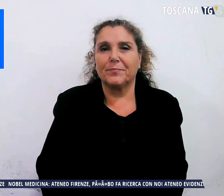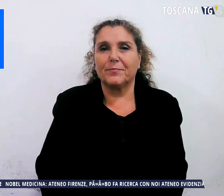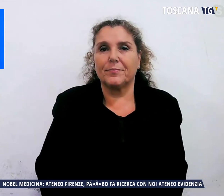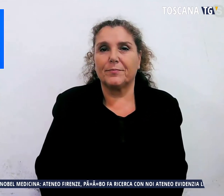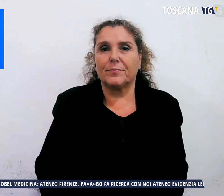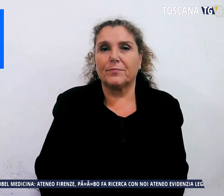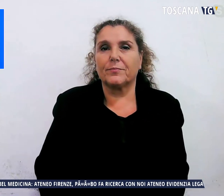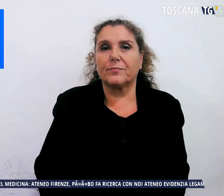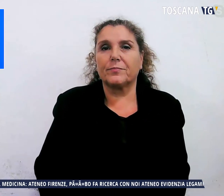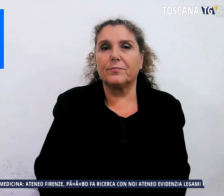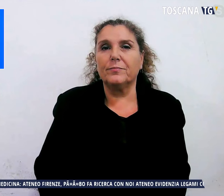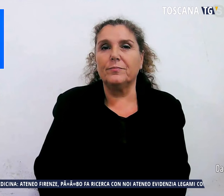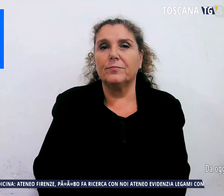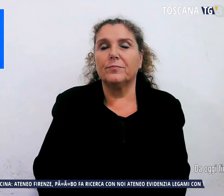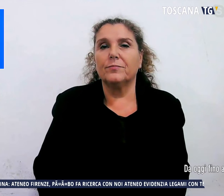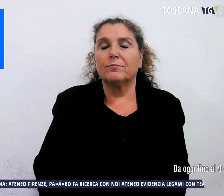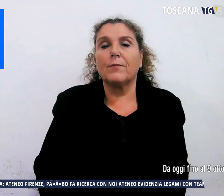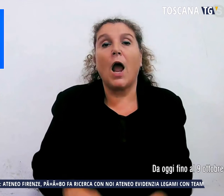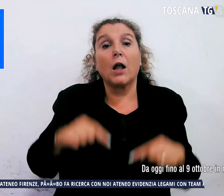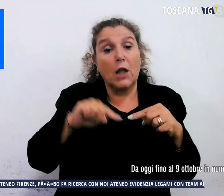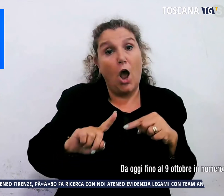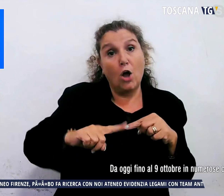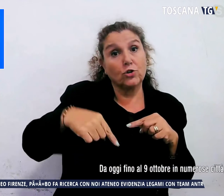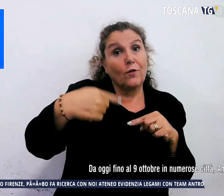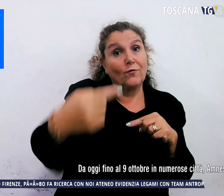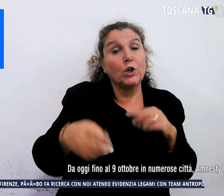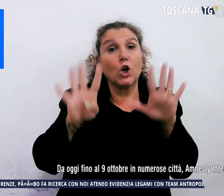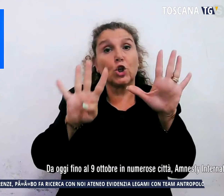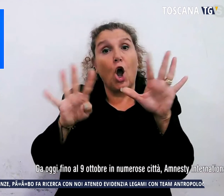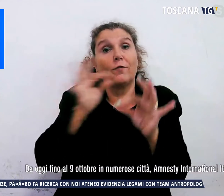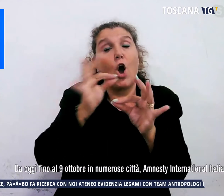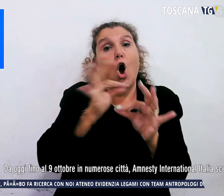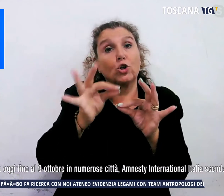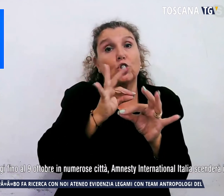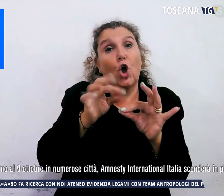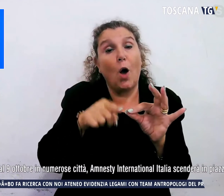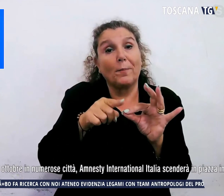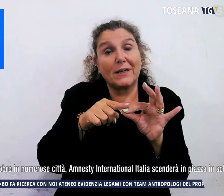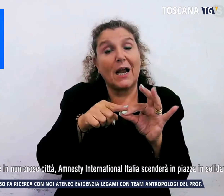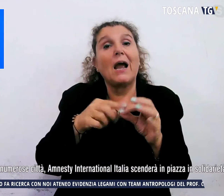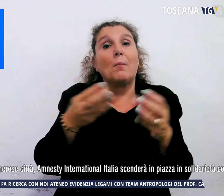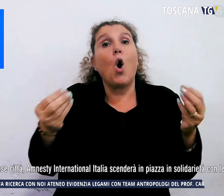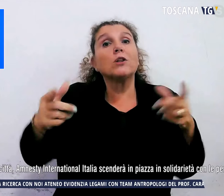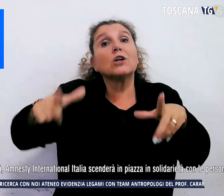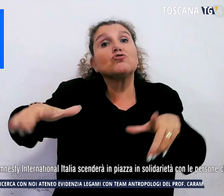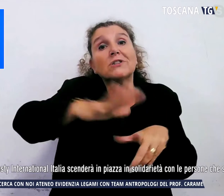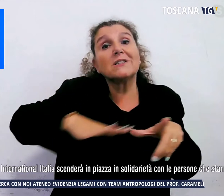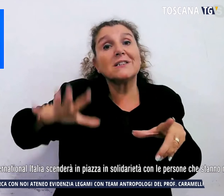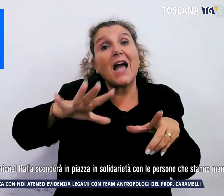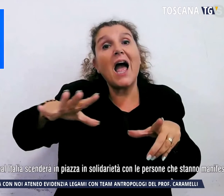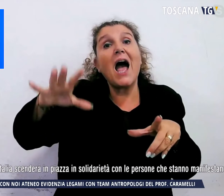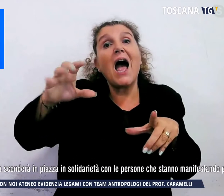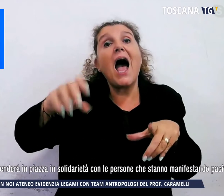Da oggi fino al 9 ottobre in numerose città Amnesty International